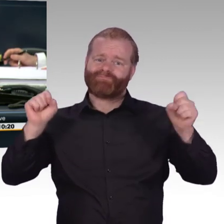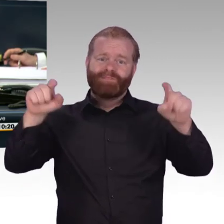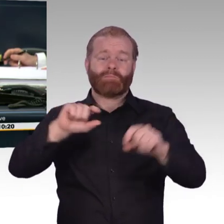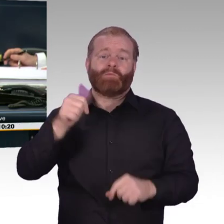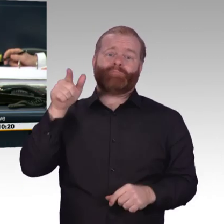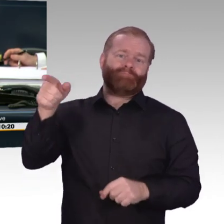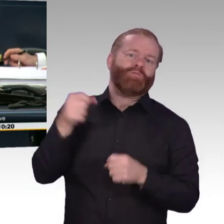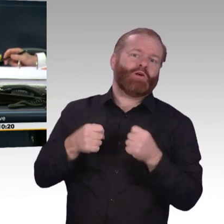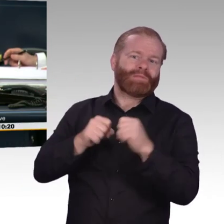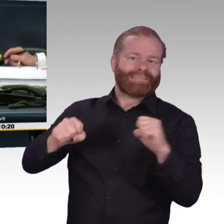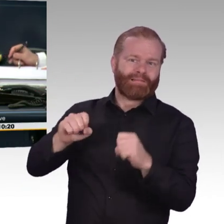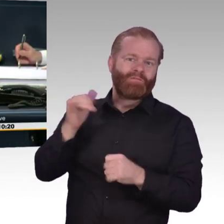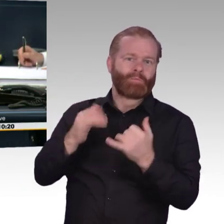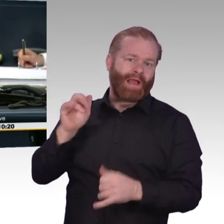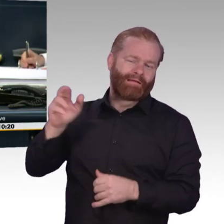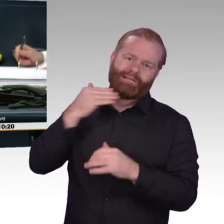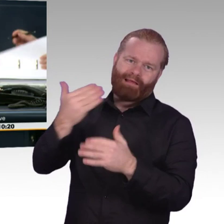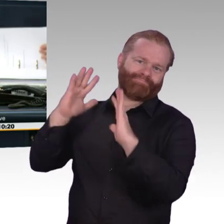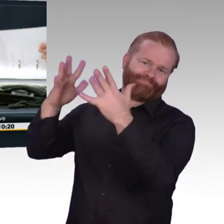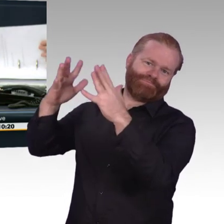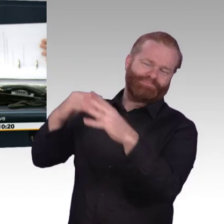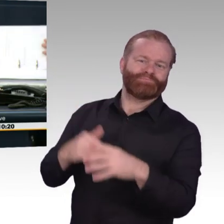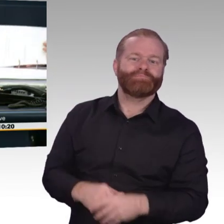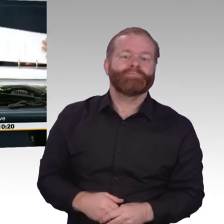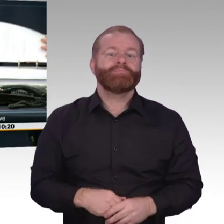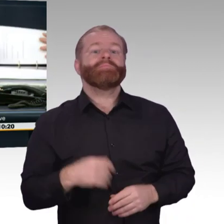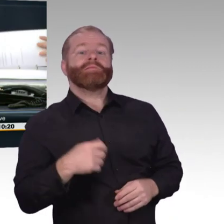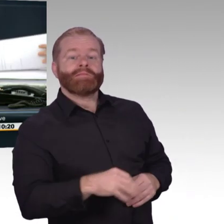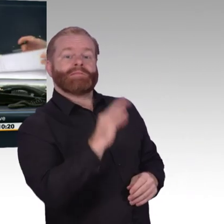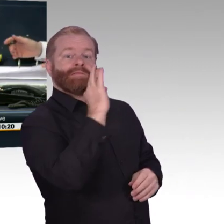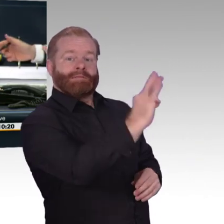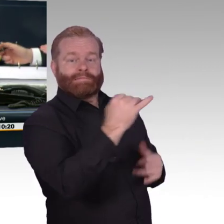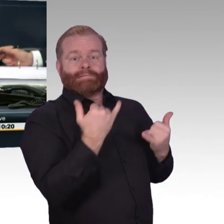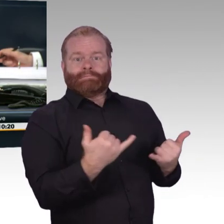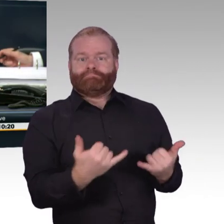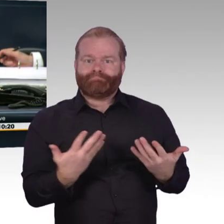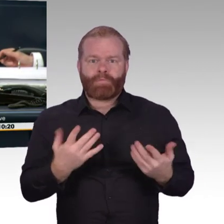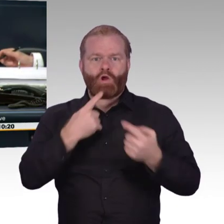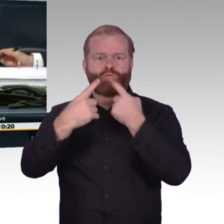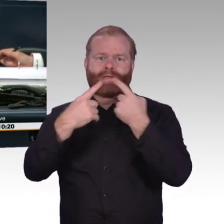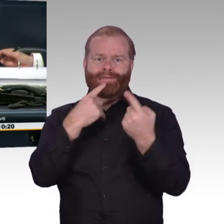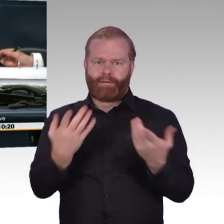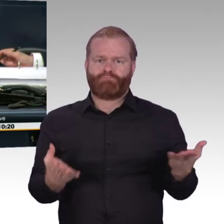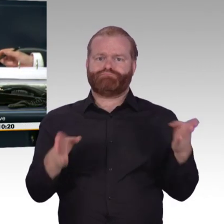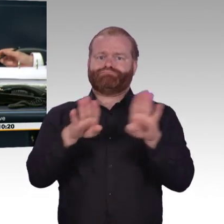Das ist damit einverstanden. Das ist offenbar der Fall. Das ist die Überweisung so beschlossen. Dann rufe ich auf den